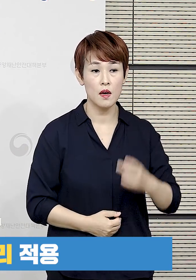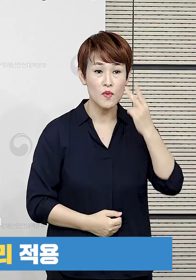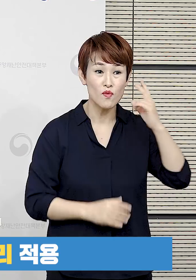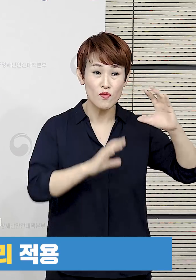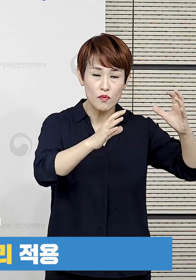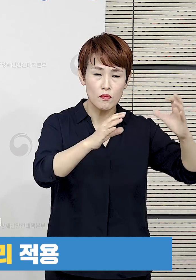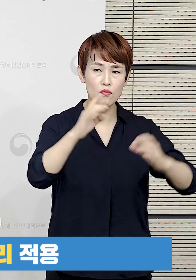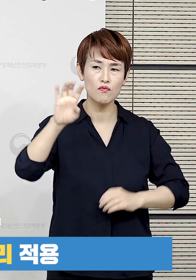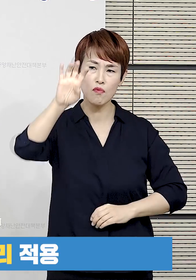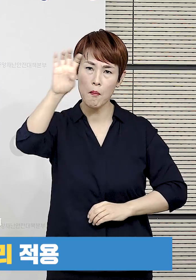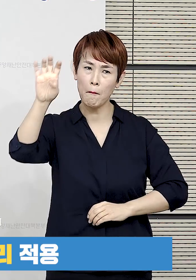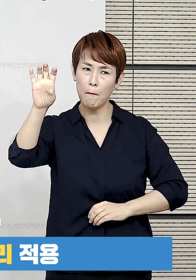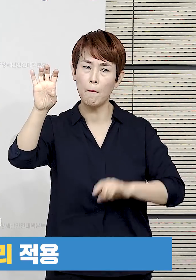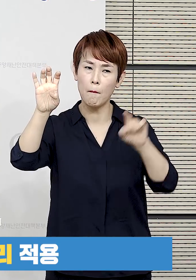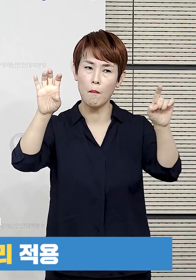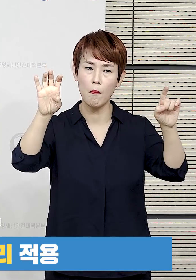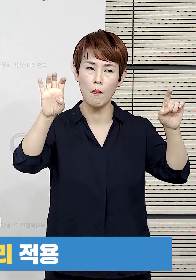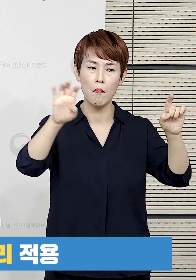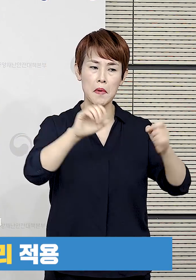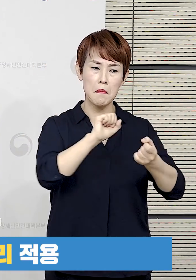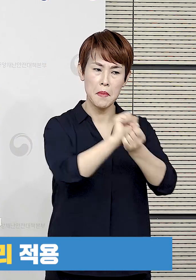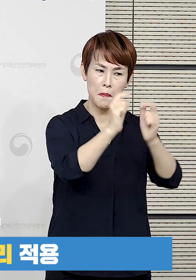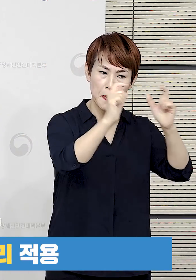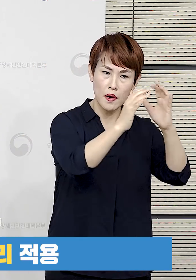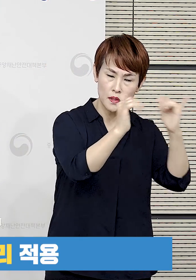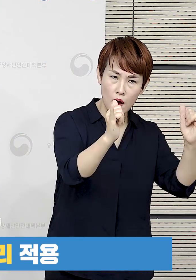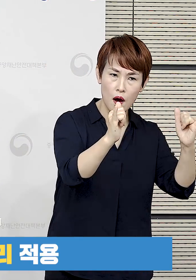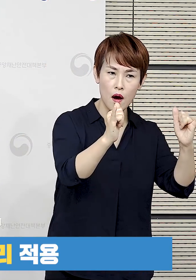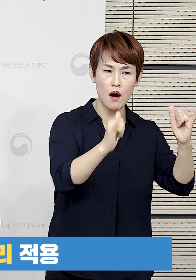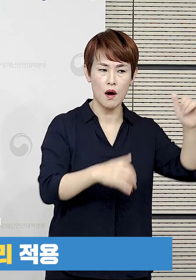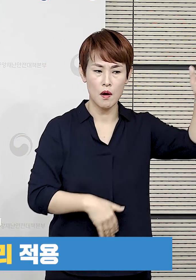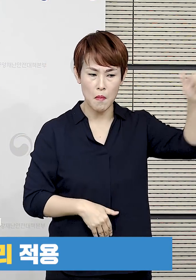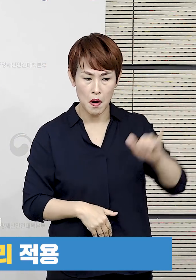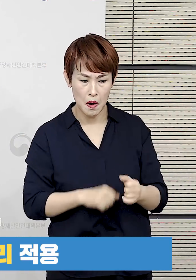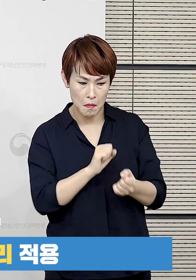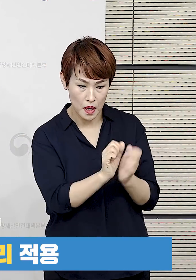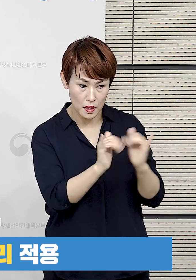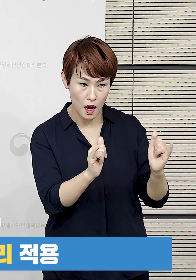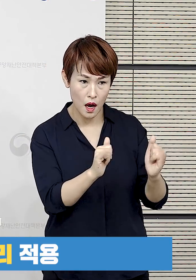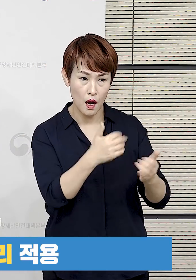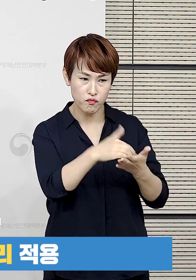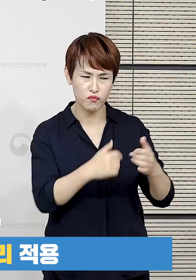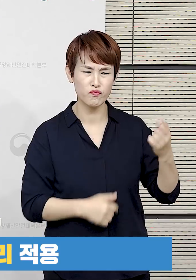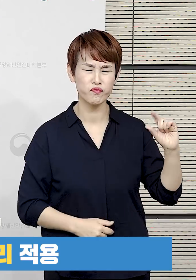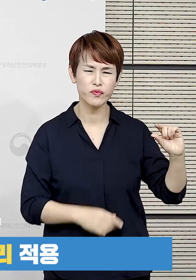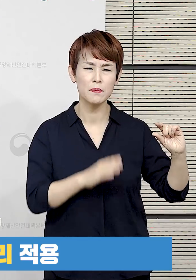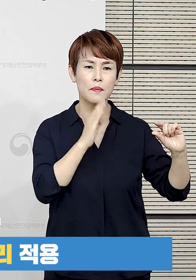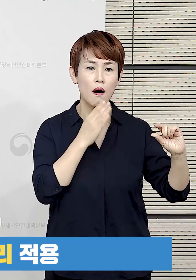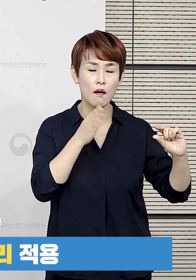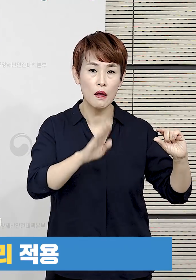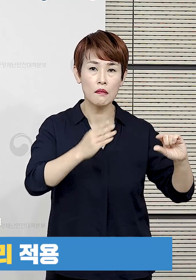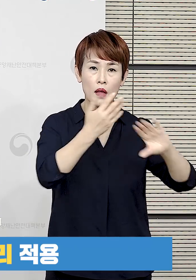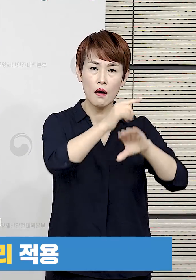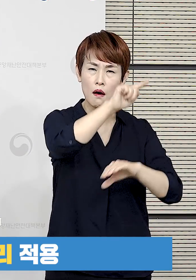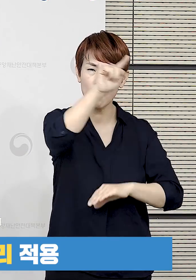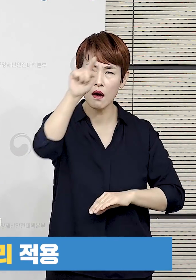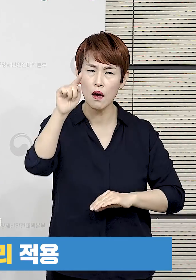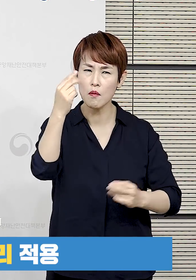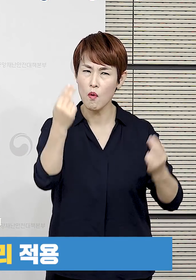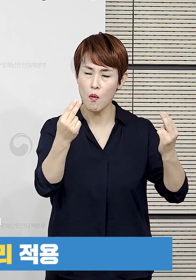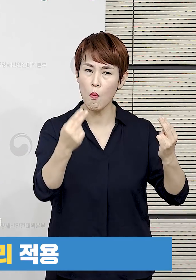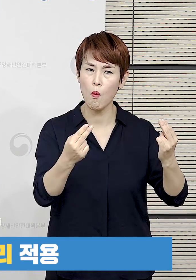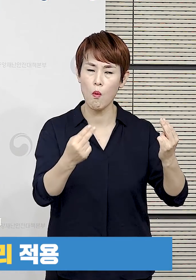미국의 경우 유럽에 비해 인구 대비 확진자 수나 입국자 대비 확진자 수가 다소 낮은 편이나